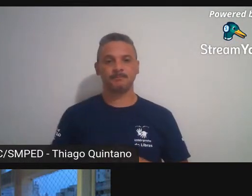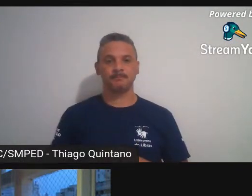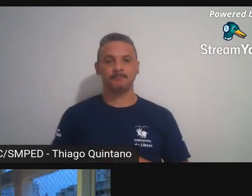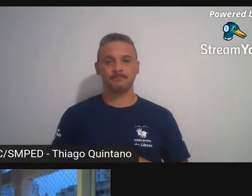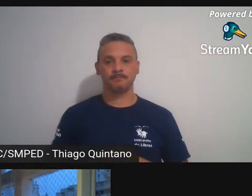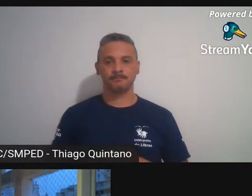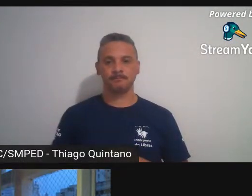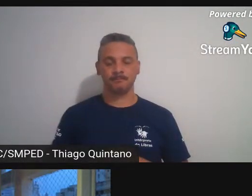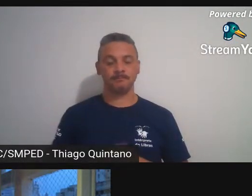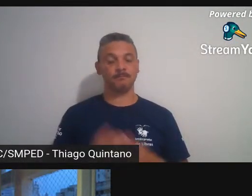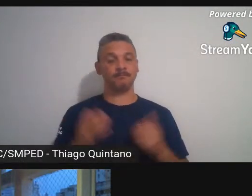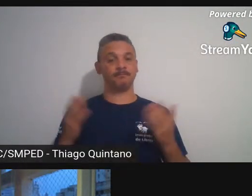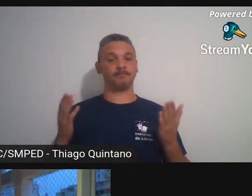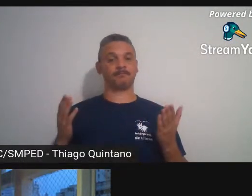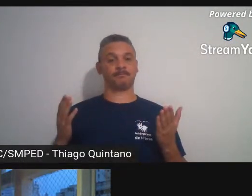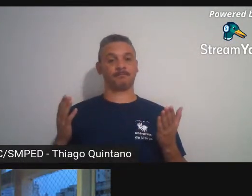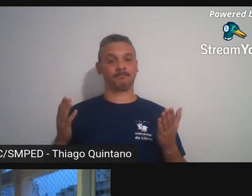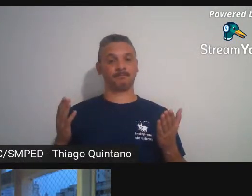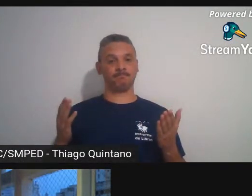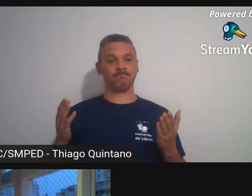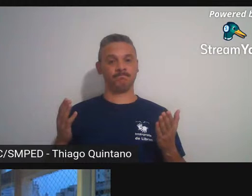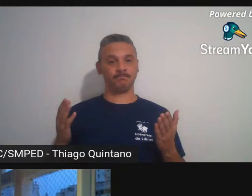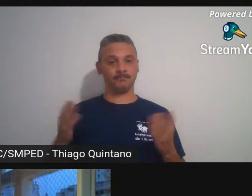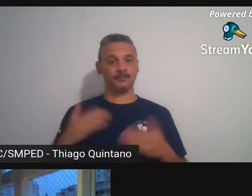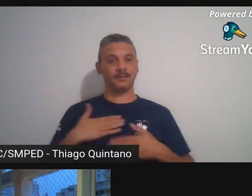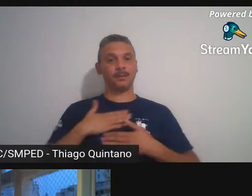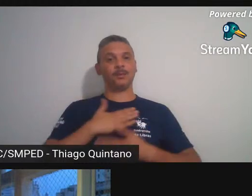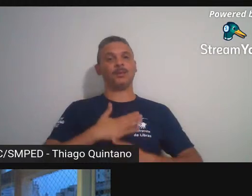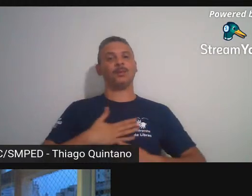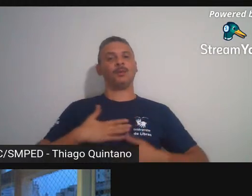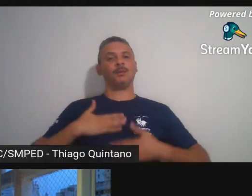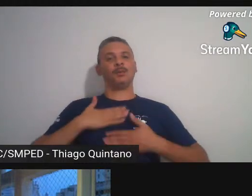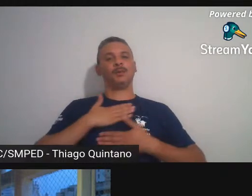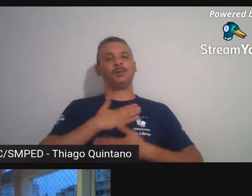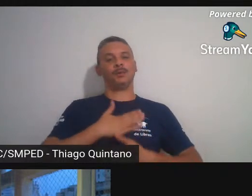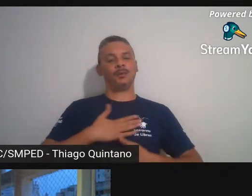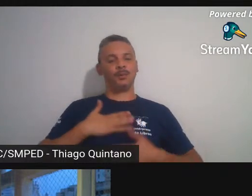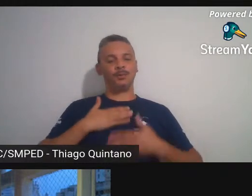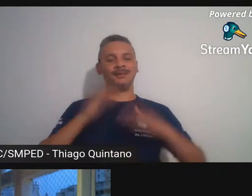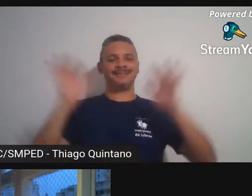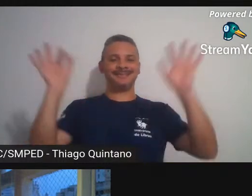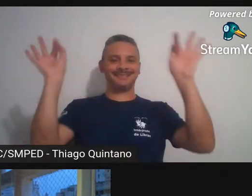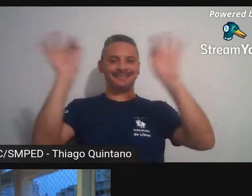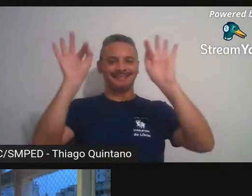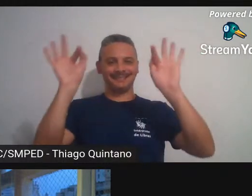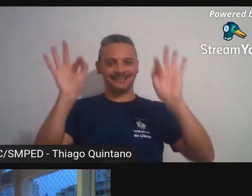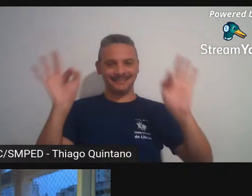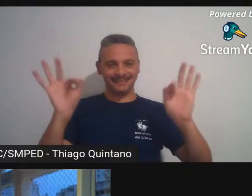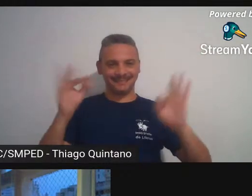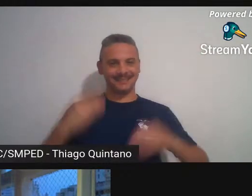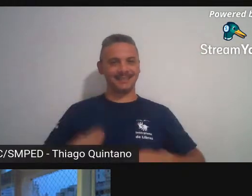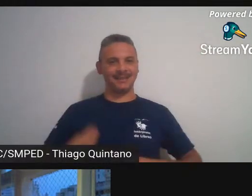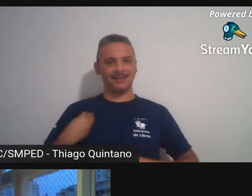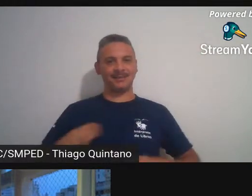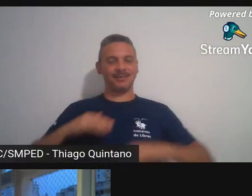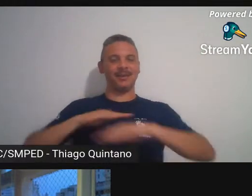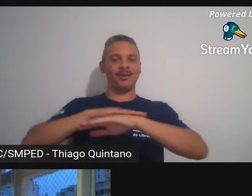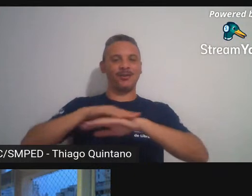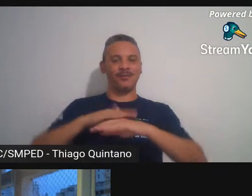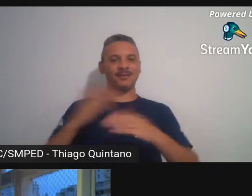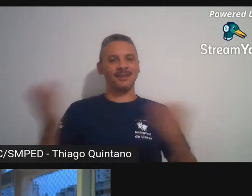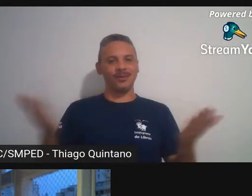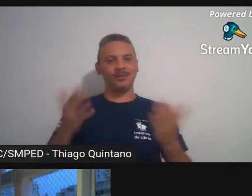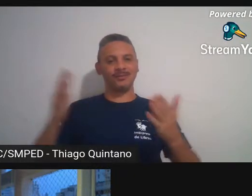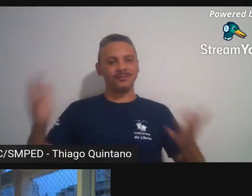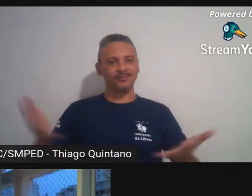bom foi um prazer imenso e uma felicidade imensa participar dessa conversa promover